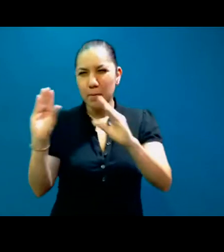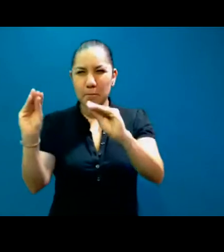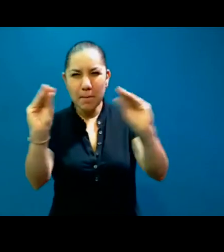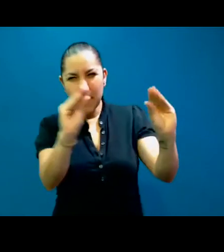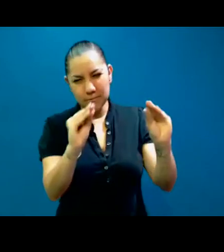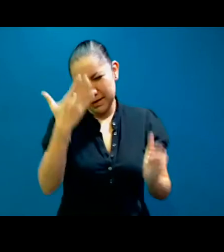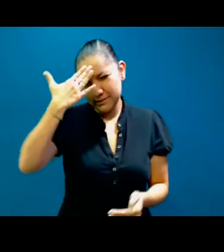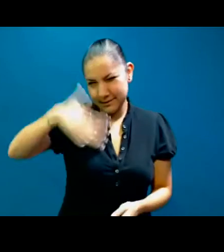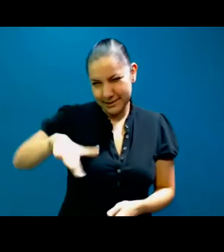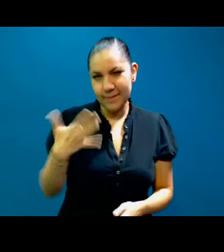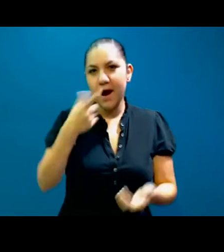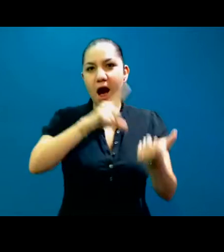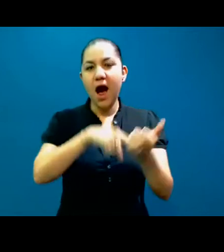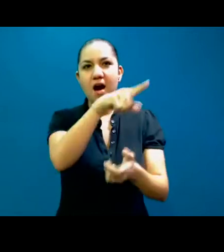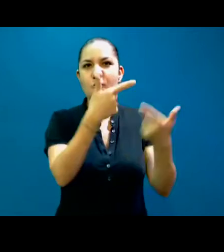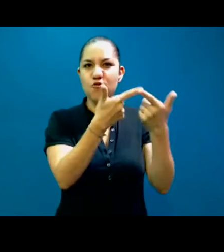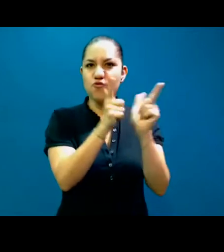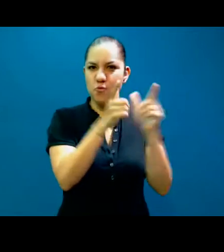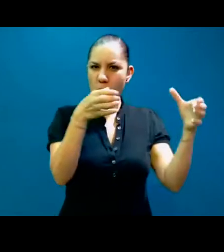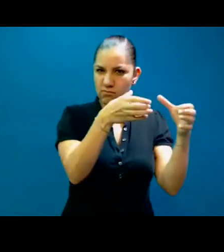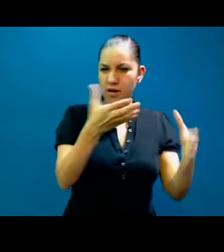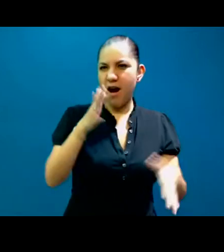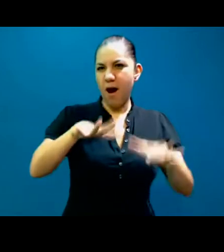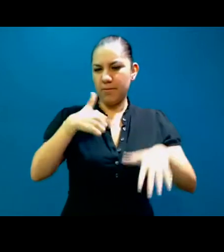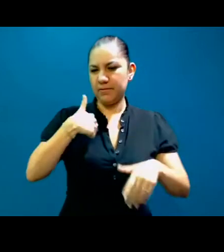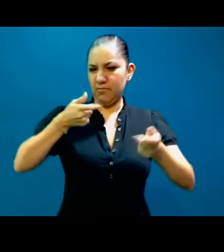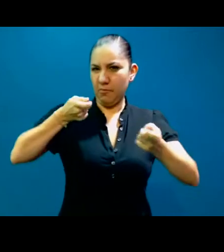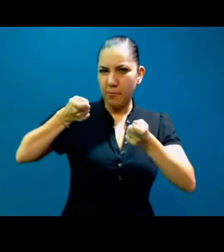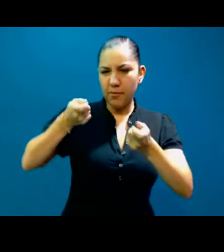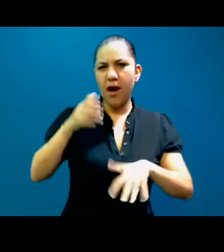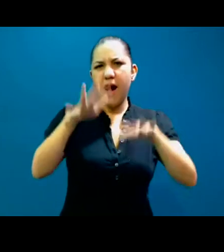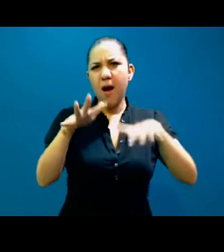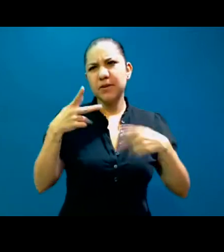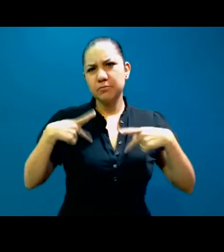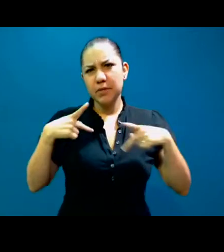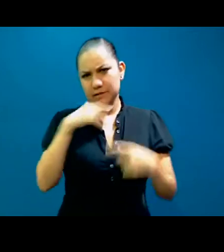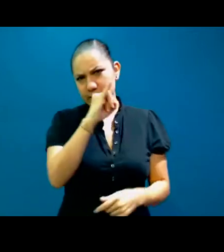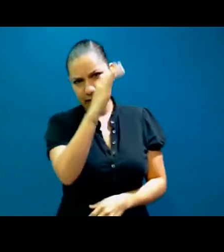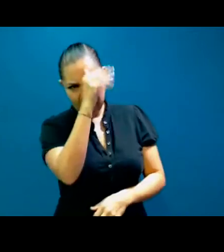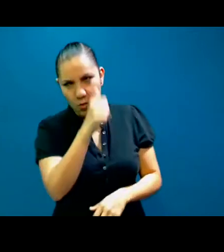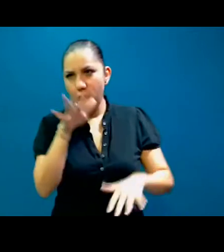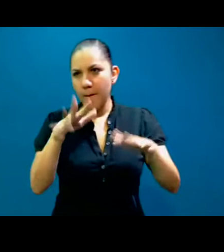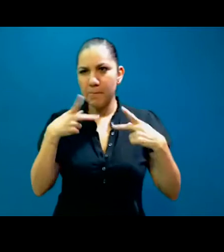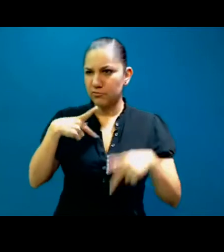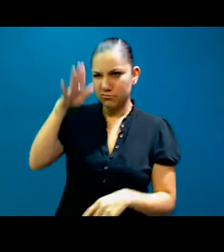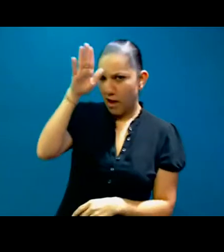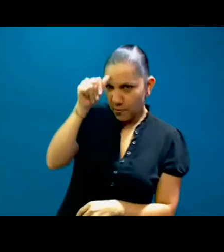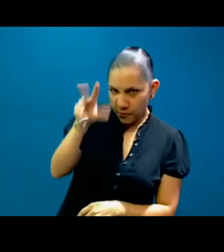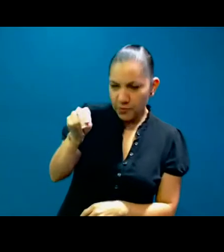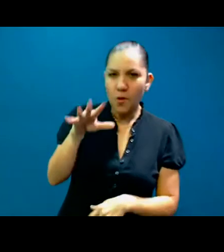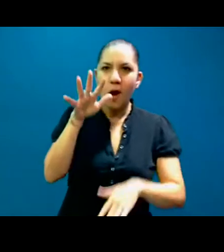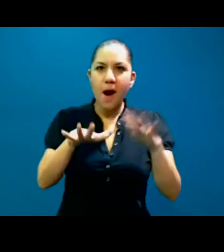humanos, estructuras de poder y demás, hay gente que está a favor, hay gente que le hace grilla, que se inconforme.